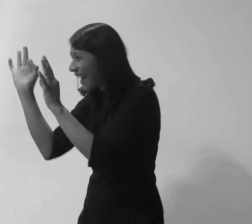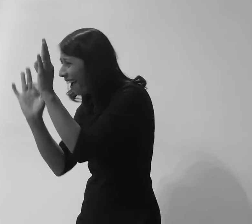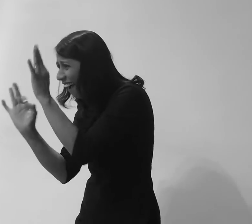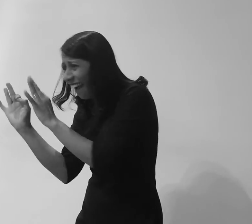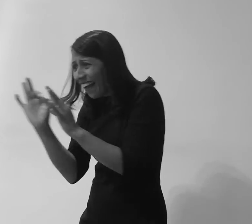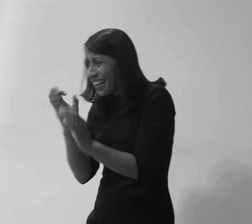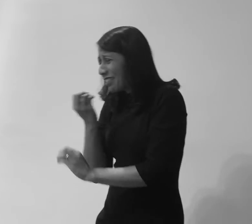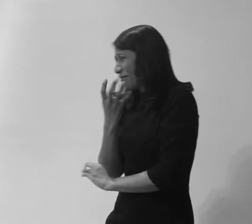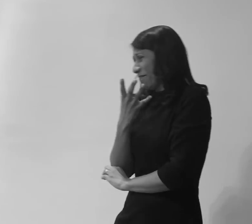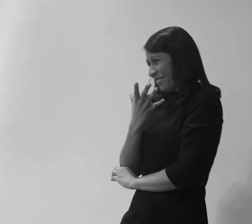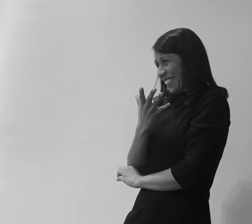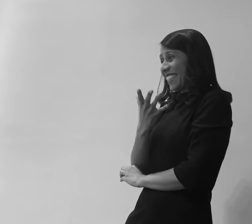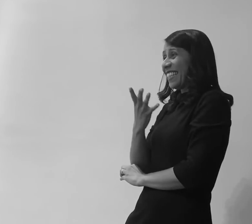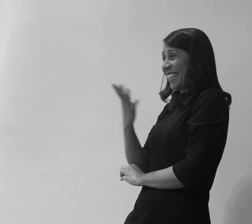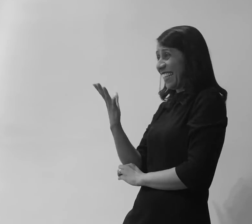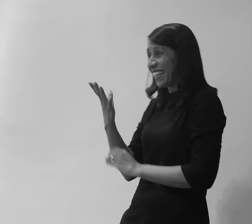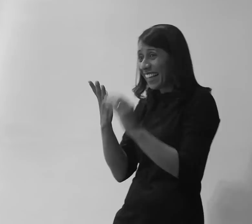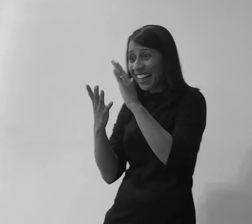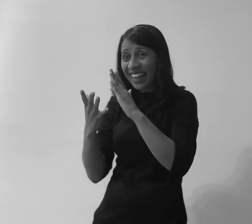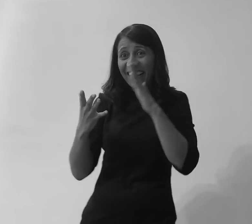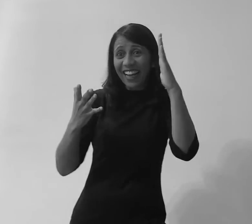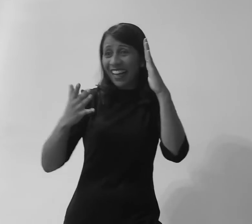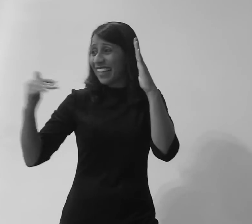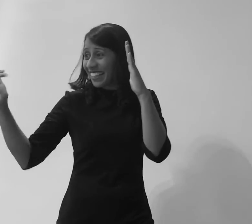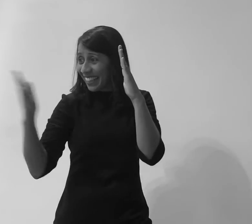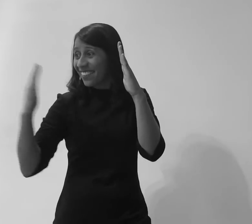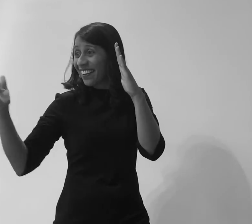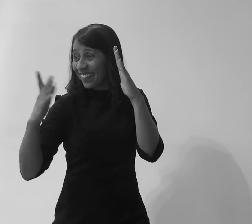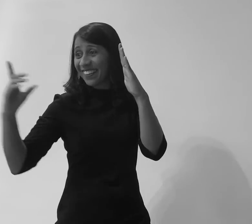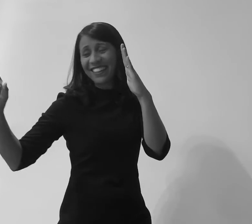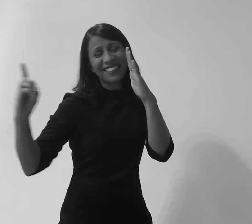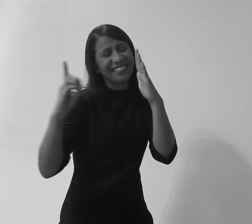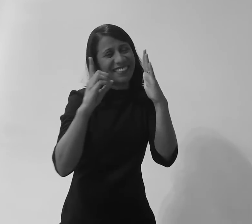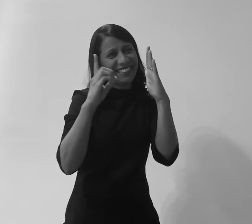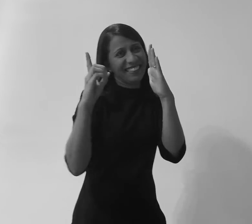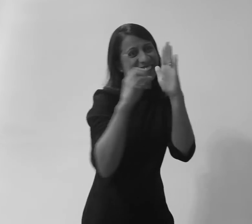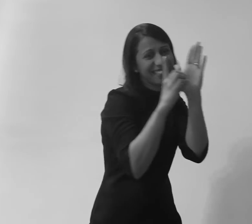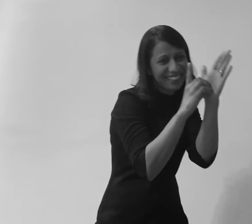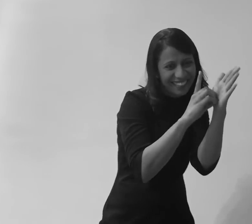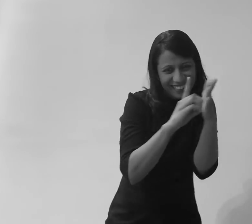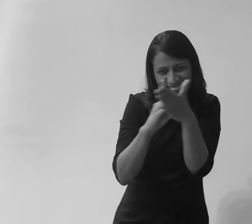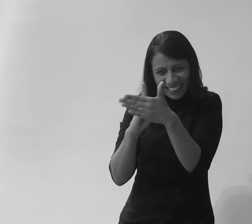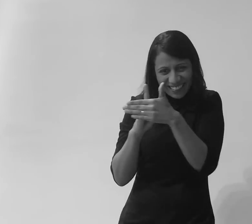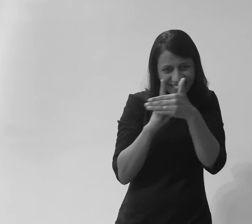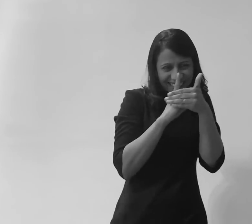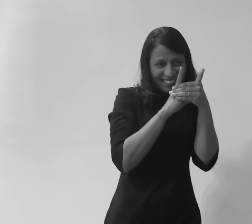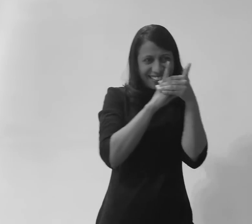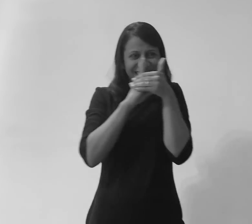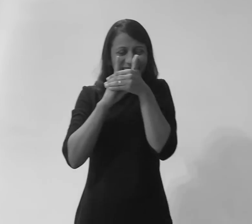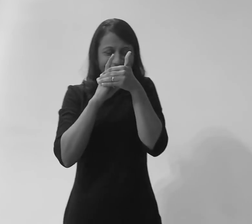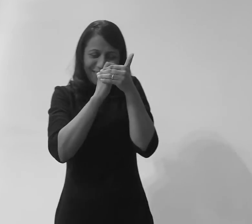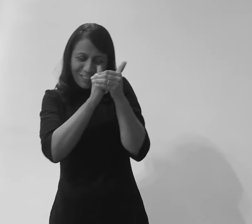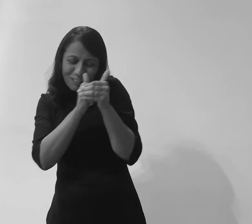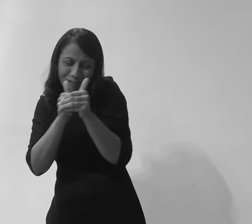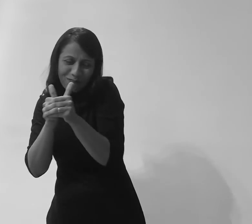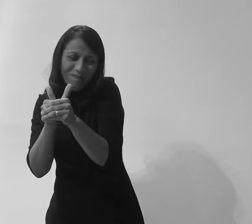Prometi te chamar, meu povo Prometi que estará seguro